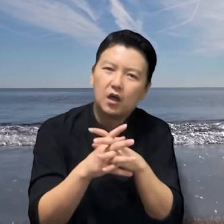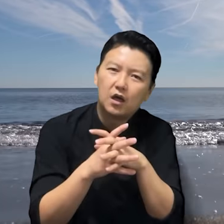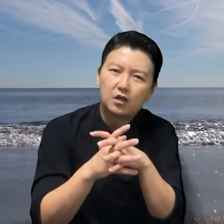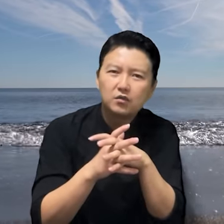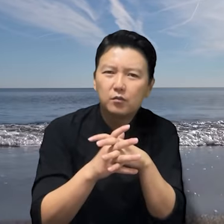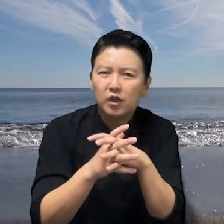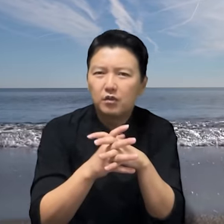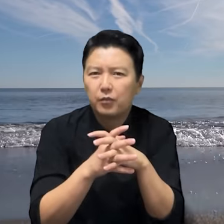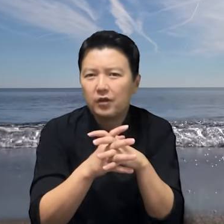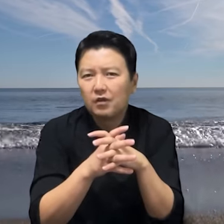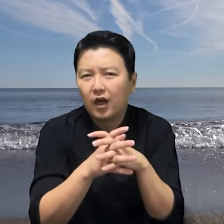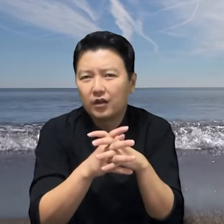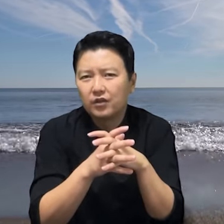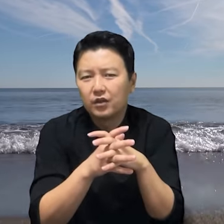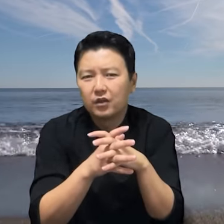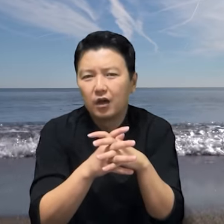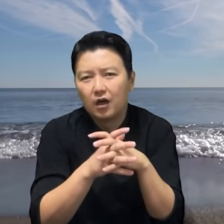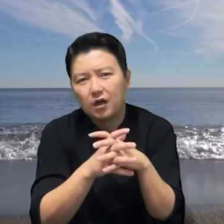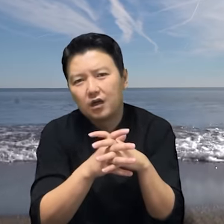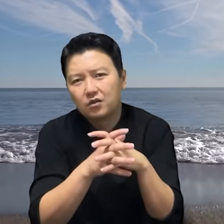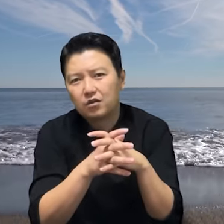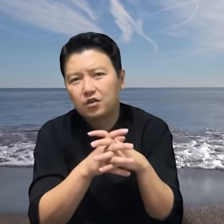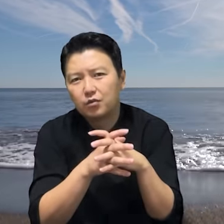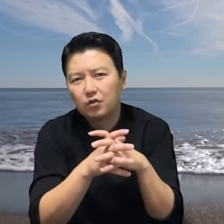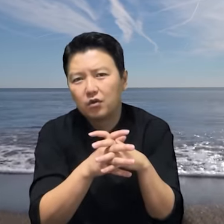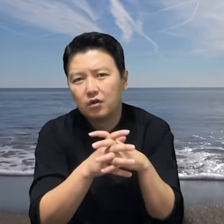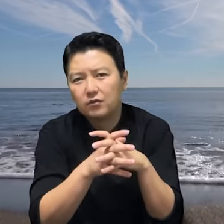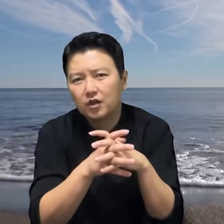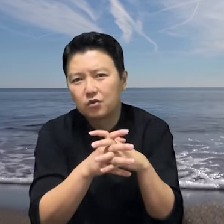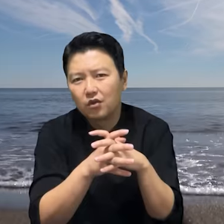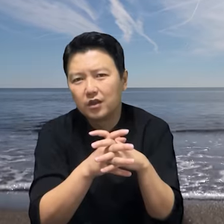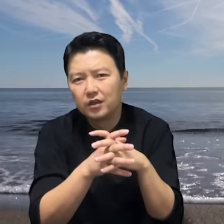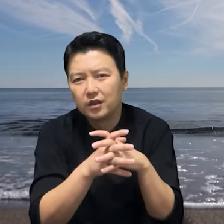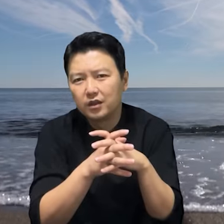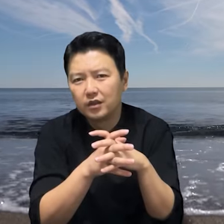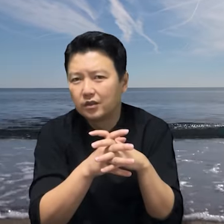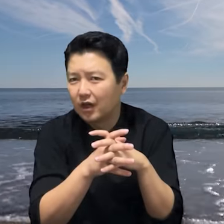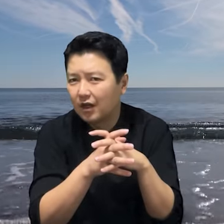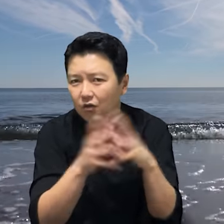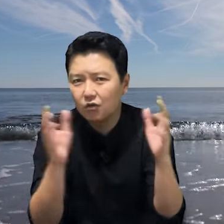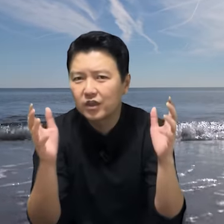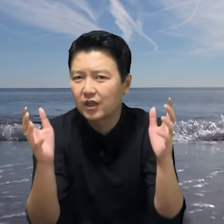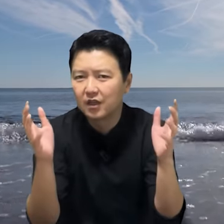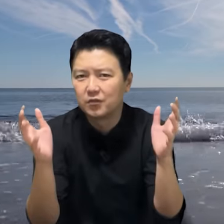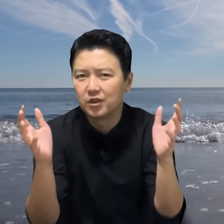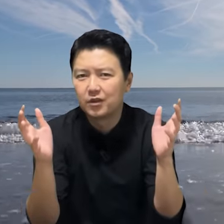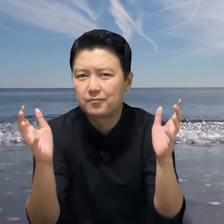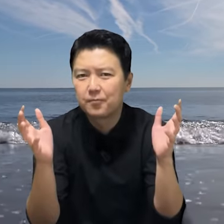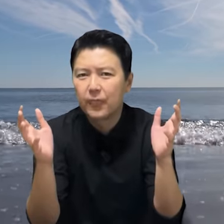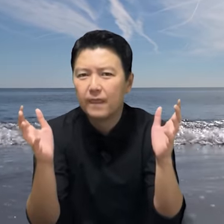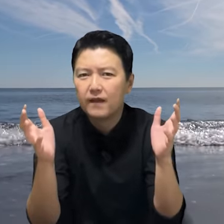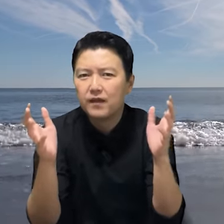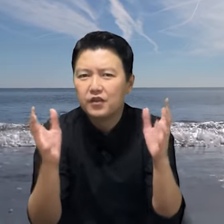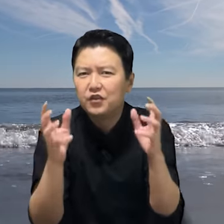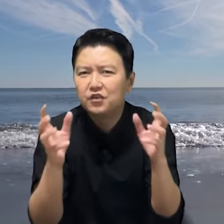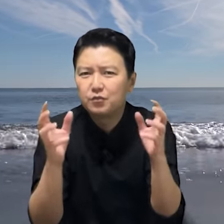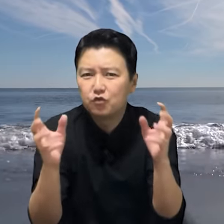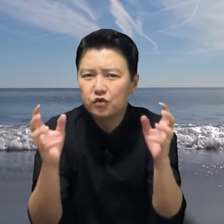이놈아 이거 별거 아니네 아 덩치보가 겁나 쫄았네 라고 생각합니다. 이후 집주인을